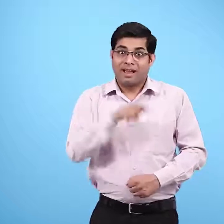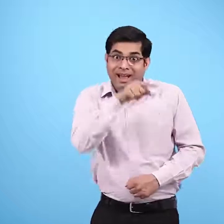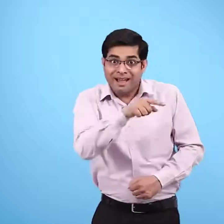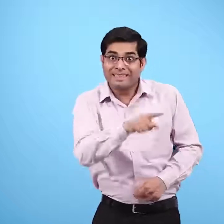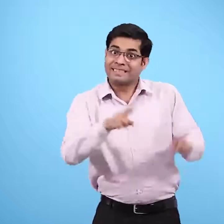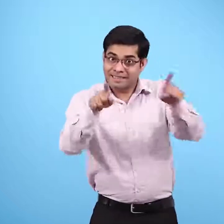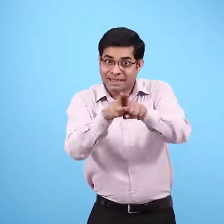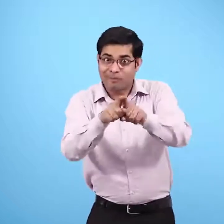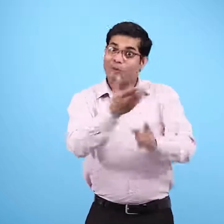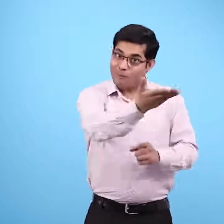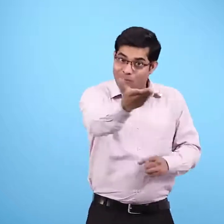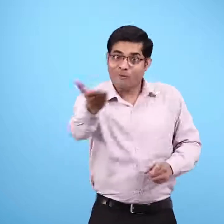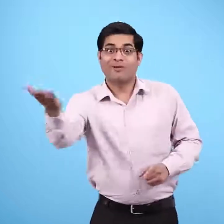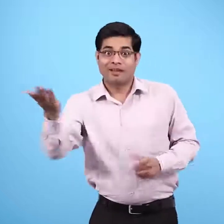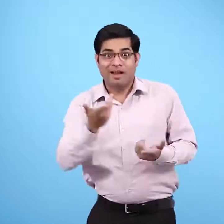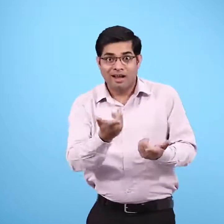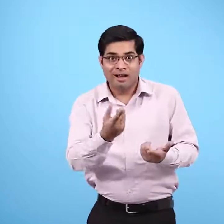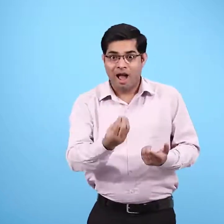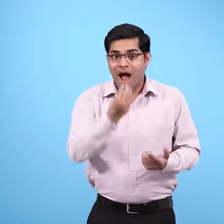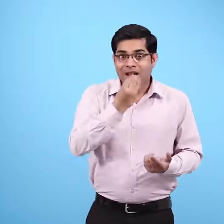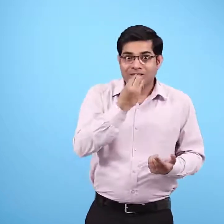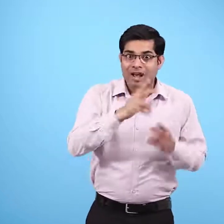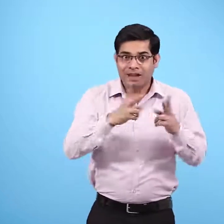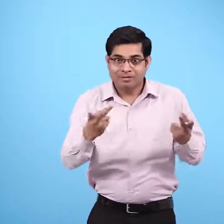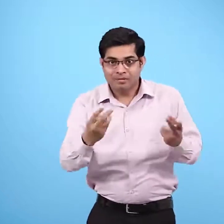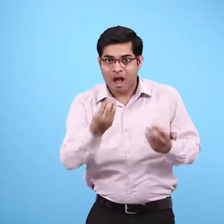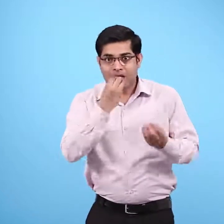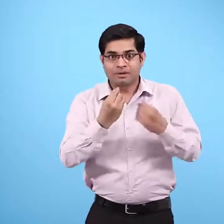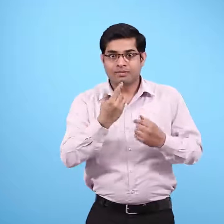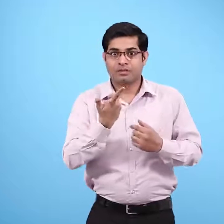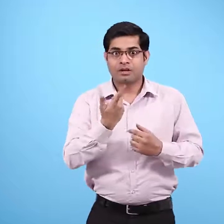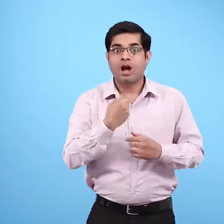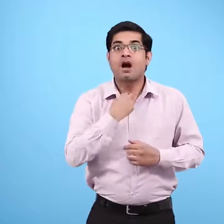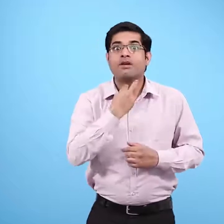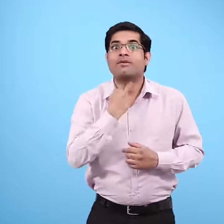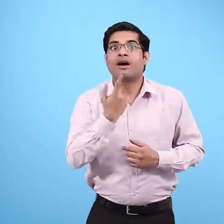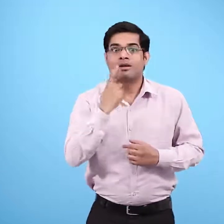तुम भी इसी तरह कुछ खाने के स्वादों के लिए आवाजे निकालो